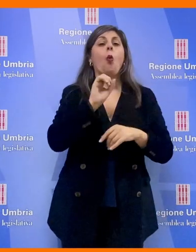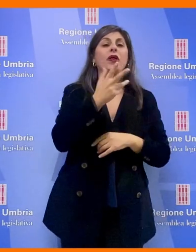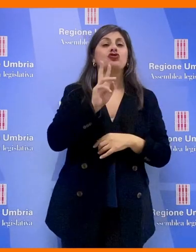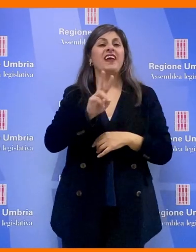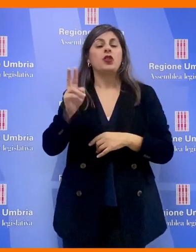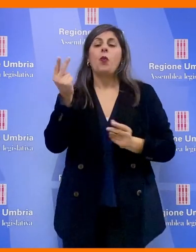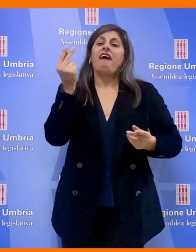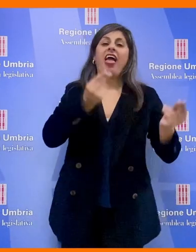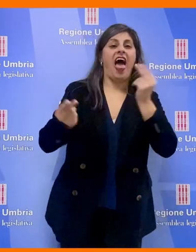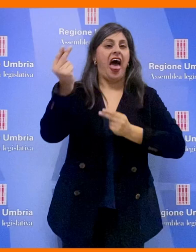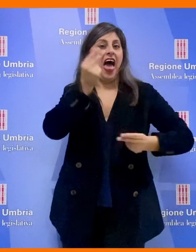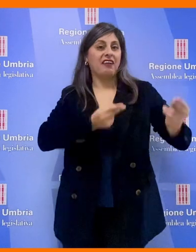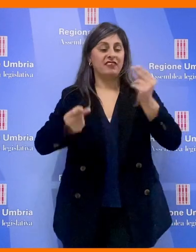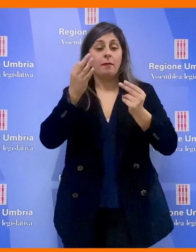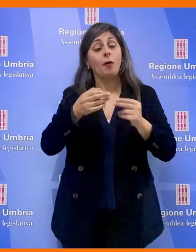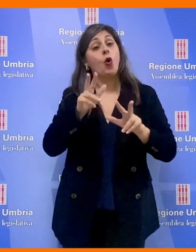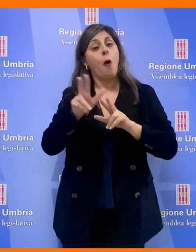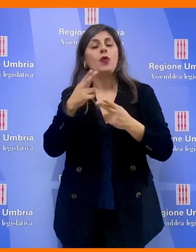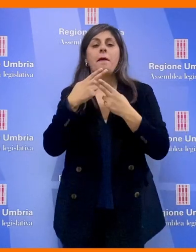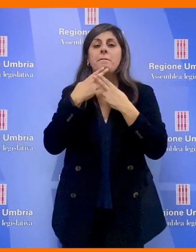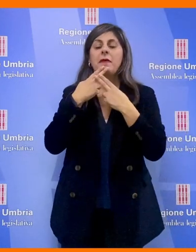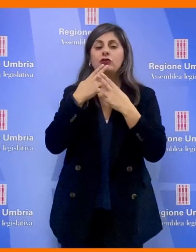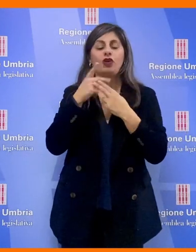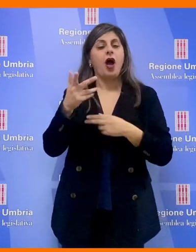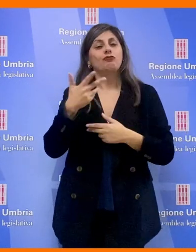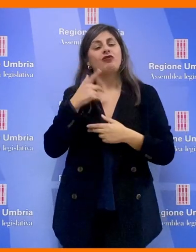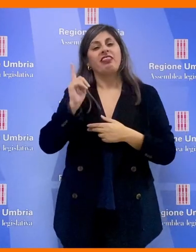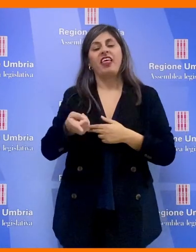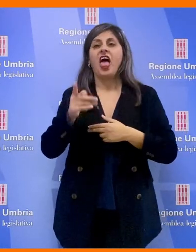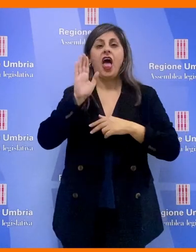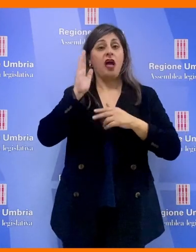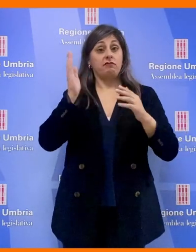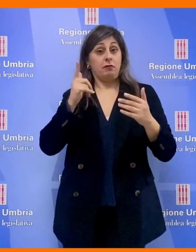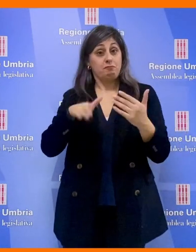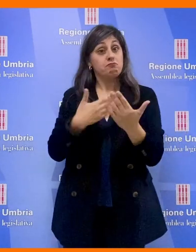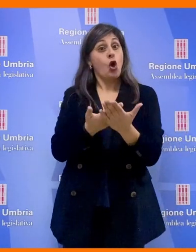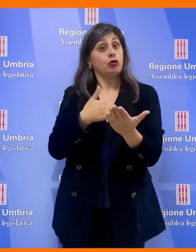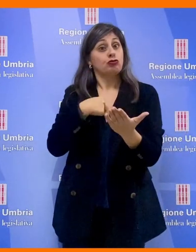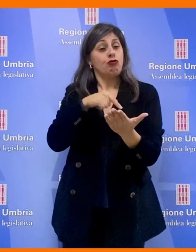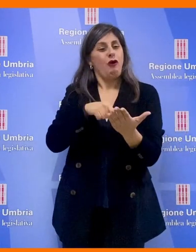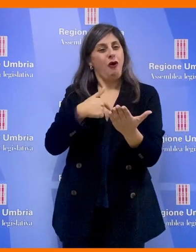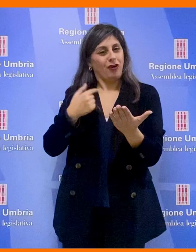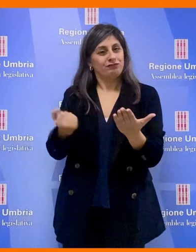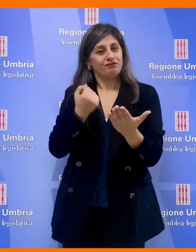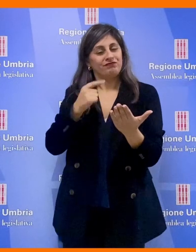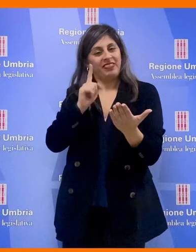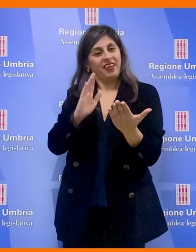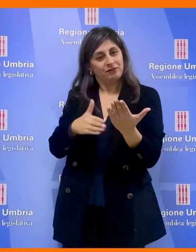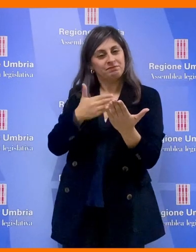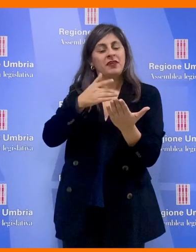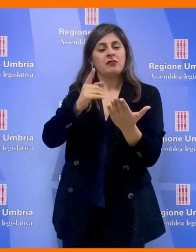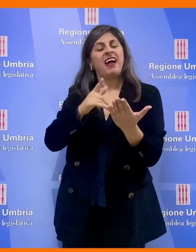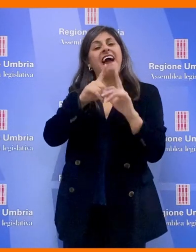disegno e di grafica. Quindi nel comune di Marciano ci sarà esposto sulla mozione di cui io sono stata promotrice dei